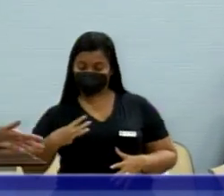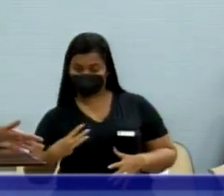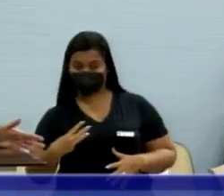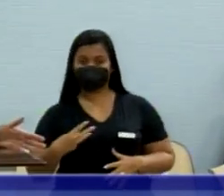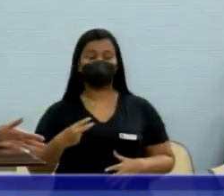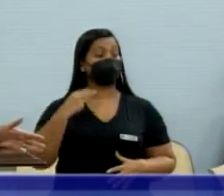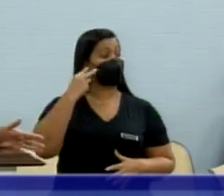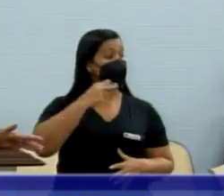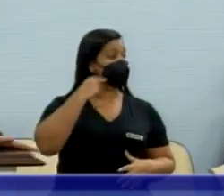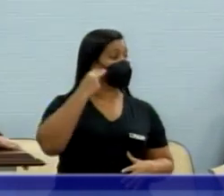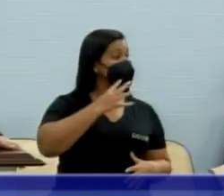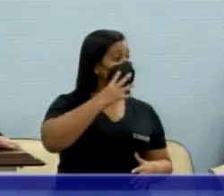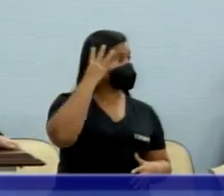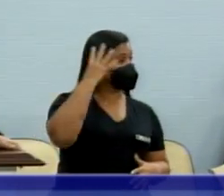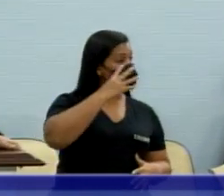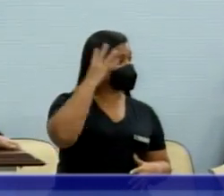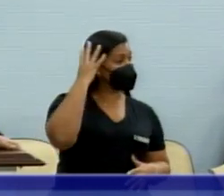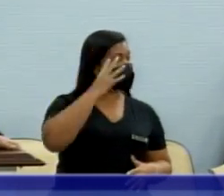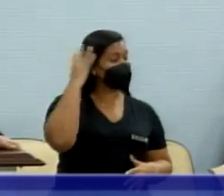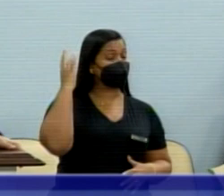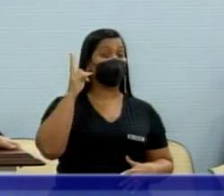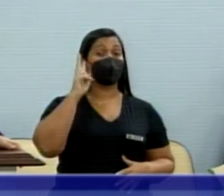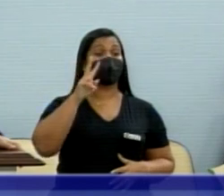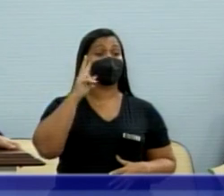que não sei se foi ou se ainda é rotariano,